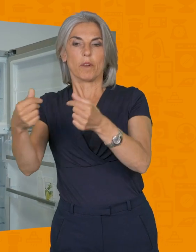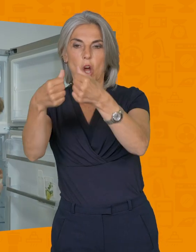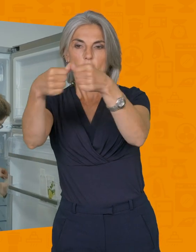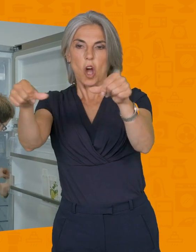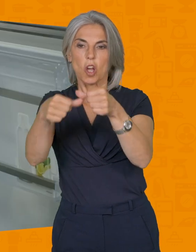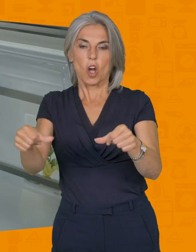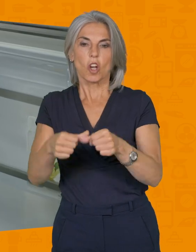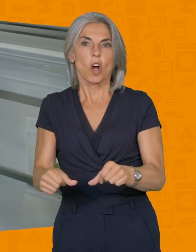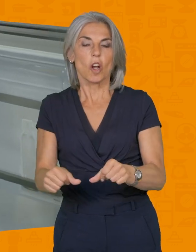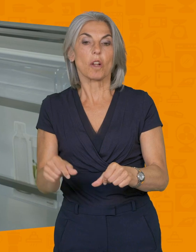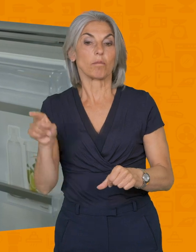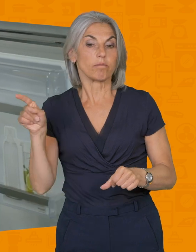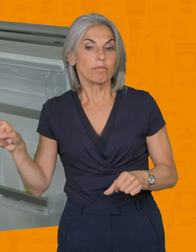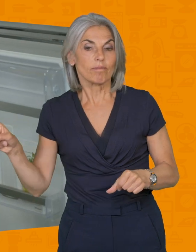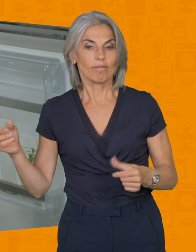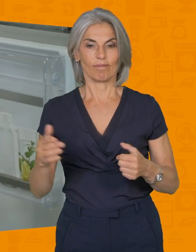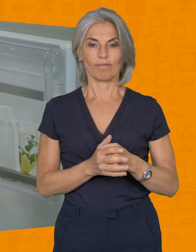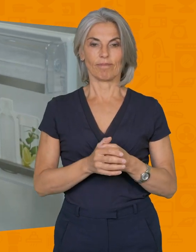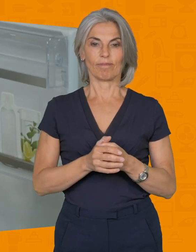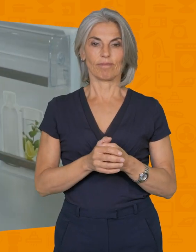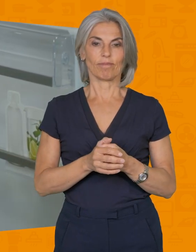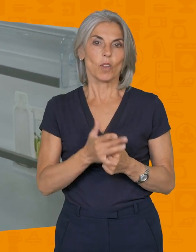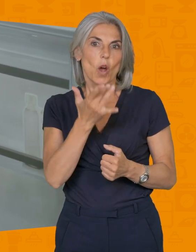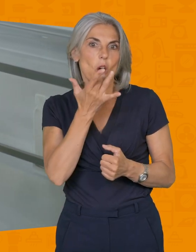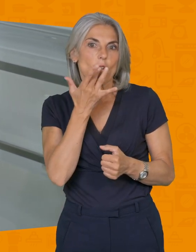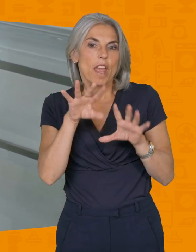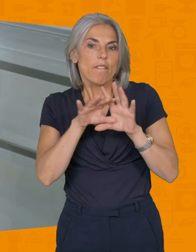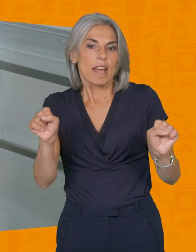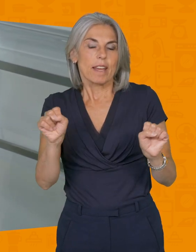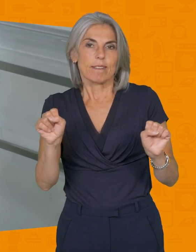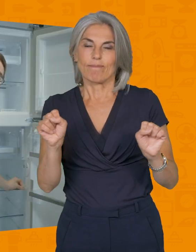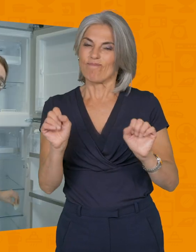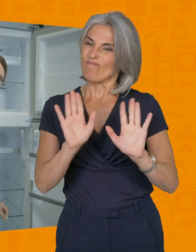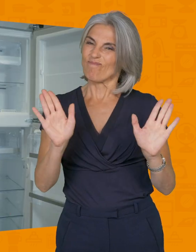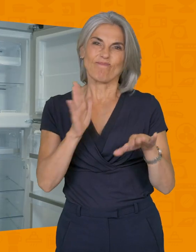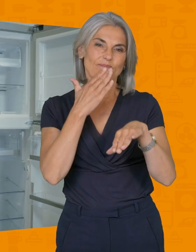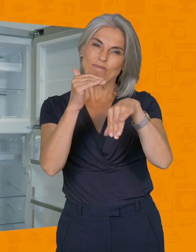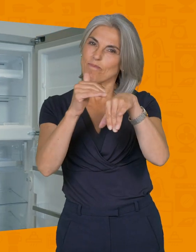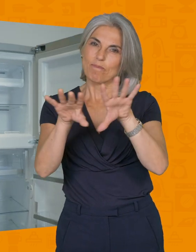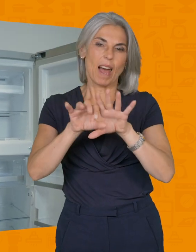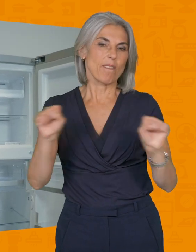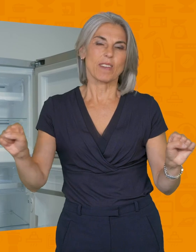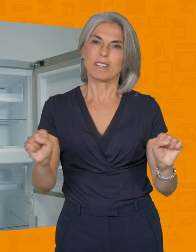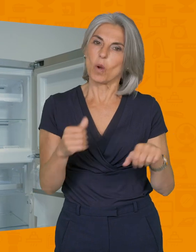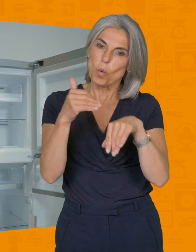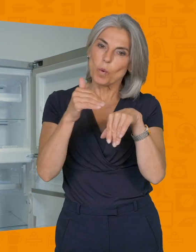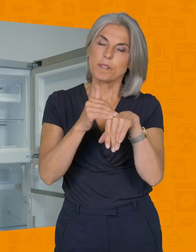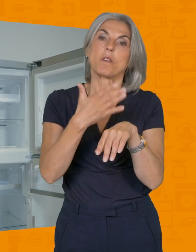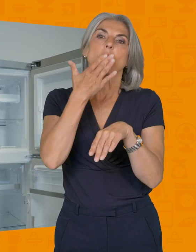coller les clés pour éviter qu'elles bougent. Je le déconseille fortement. La meilleure